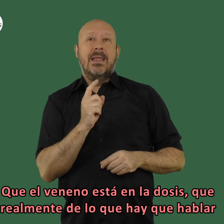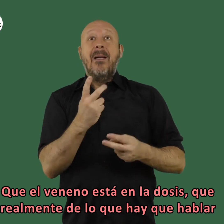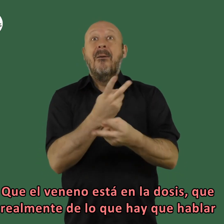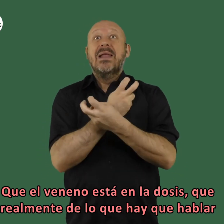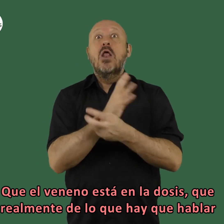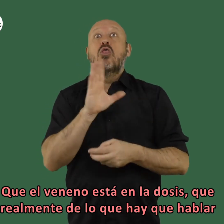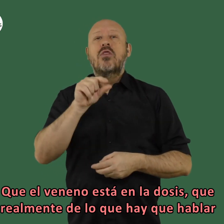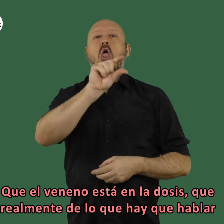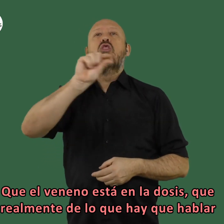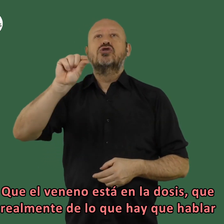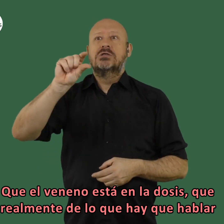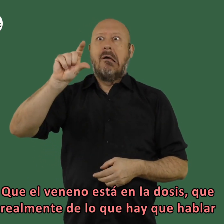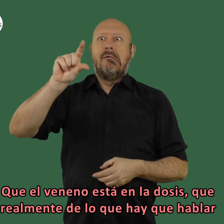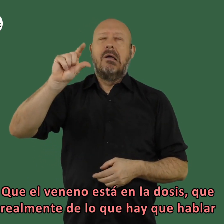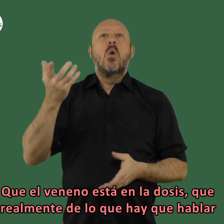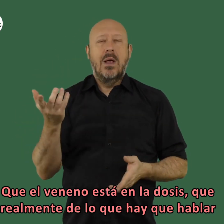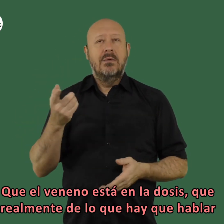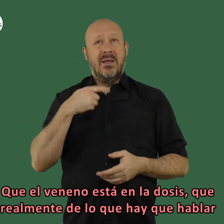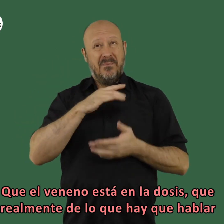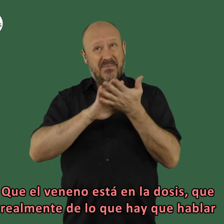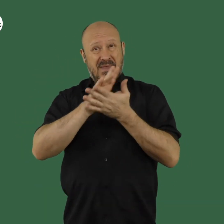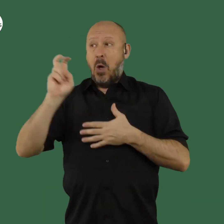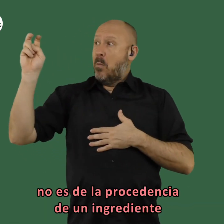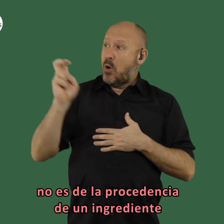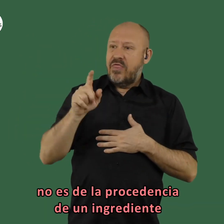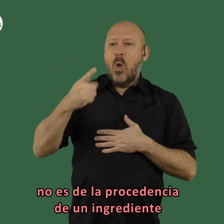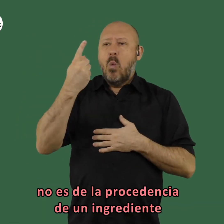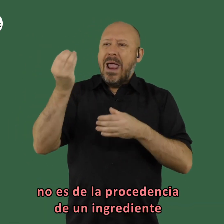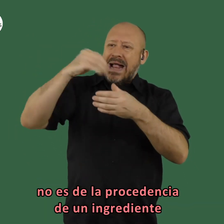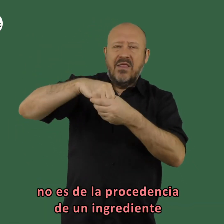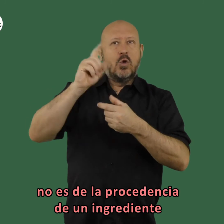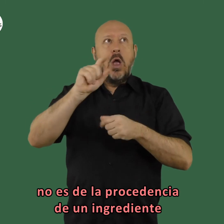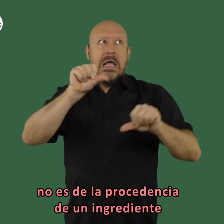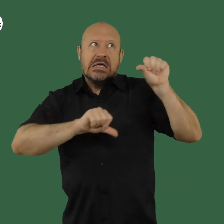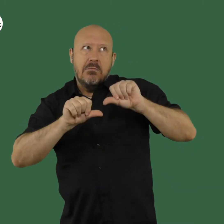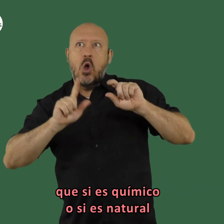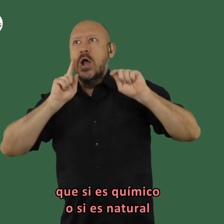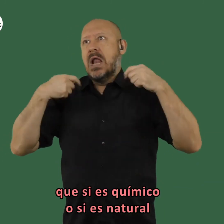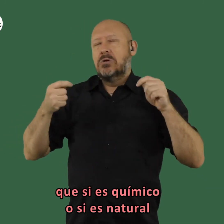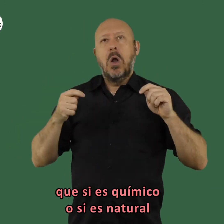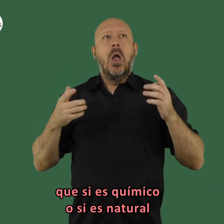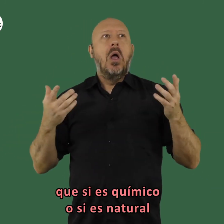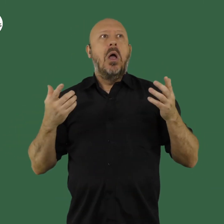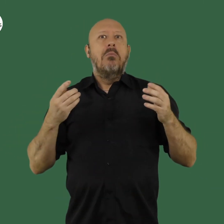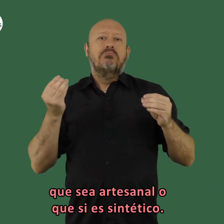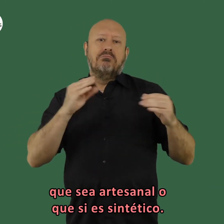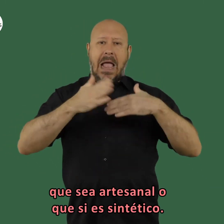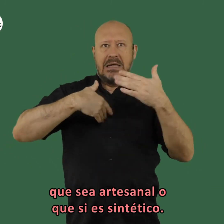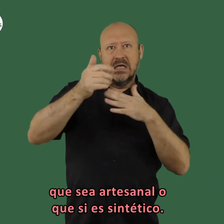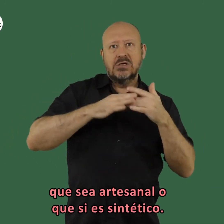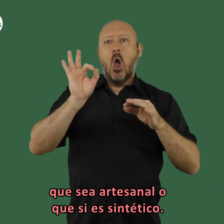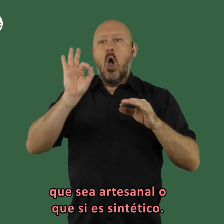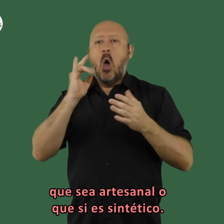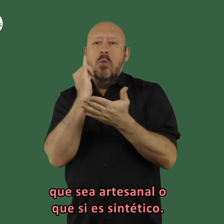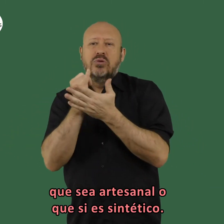que el veneno está en la dosis que realmente de lo que hay que hablar no es de la procedencia de un ingrediente que si es químico si es natural que